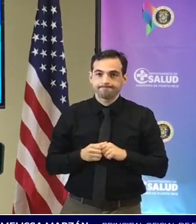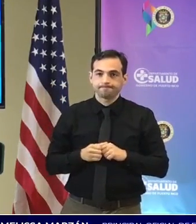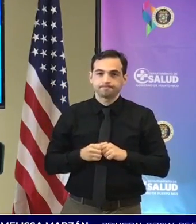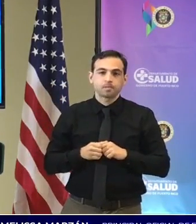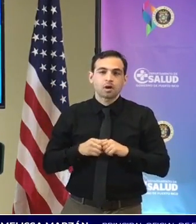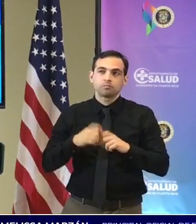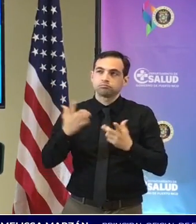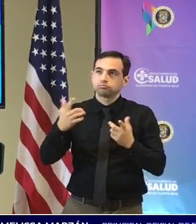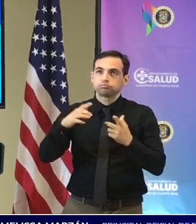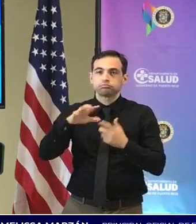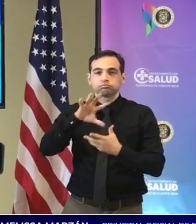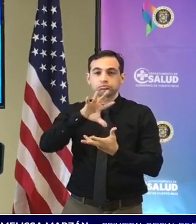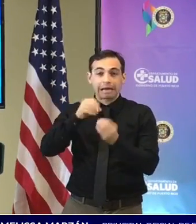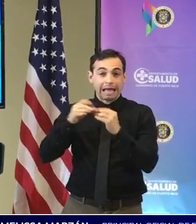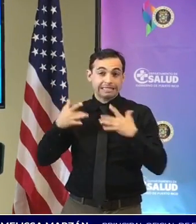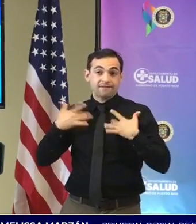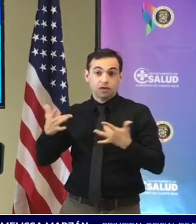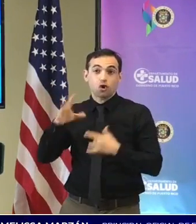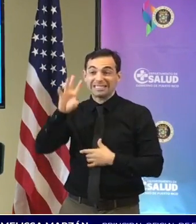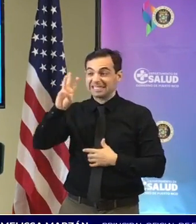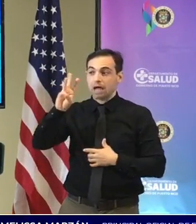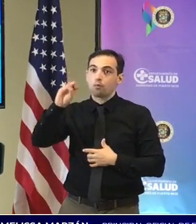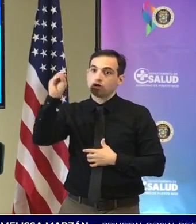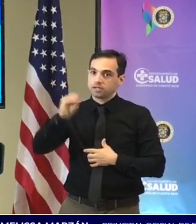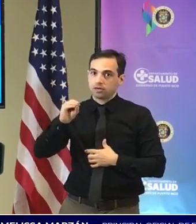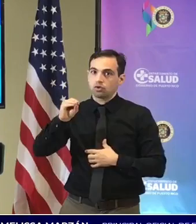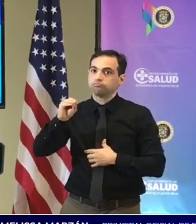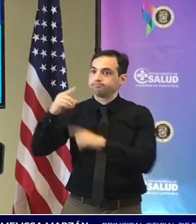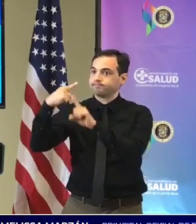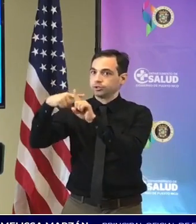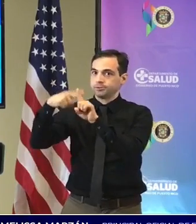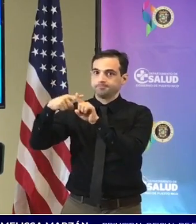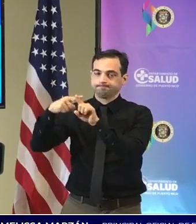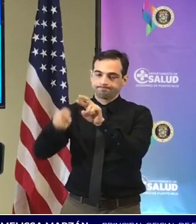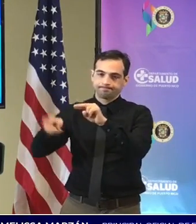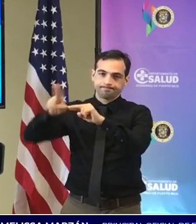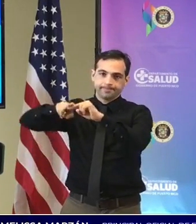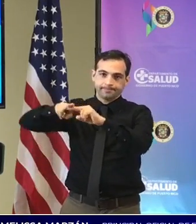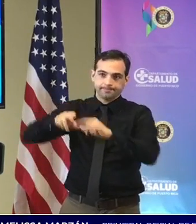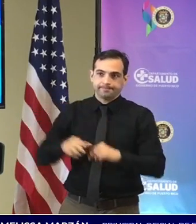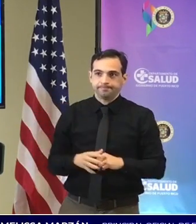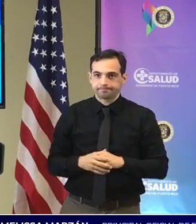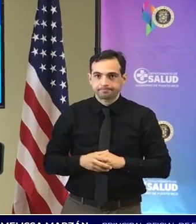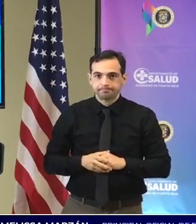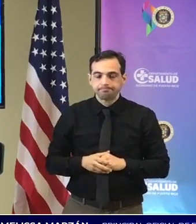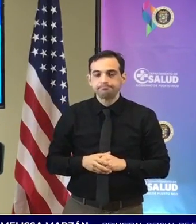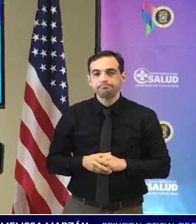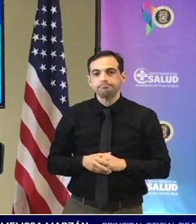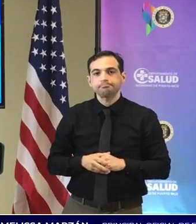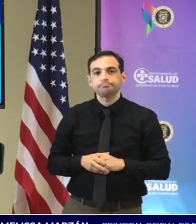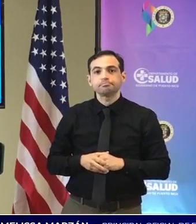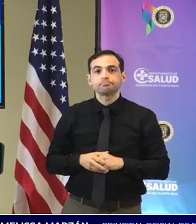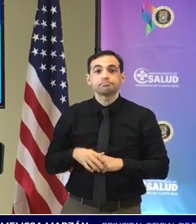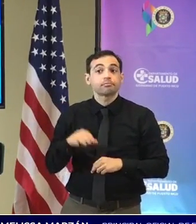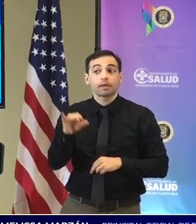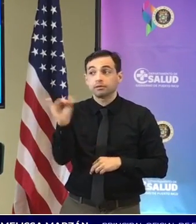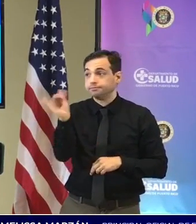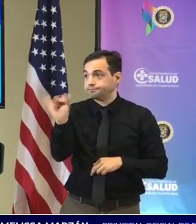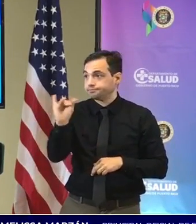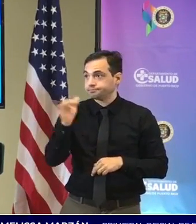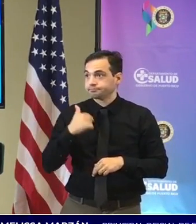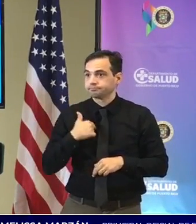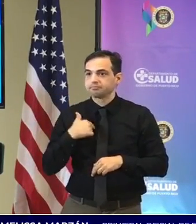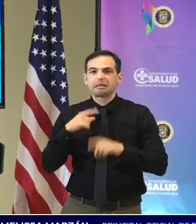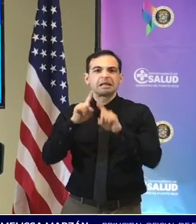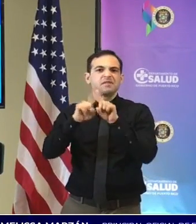positividad del evento de un 6% de igual manera en términos de los esfuerzos que se